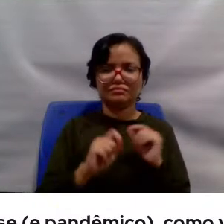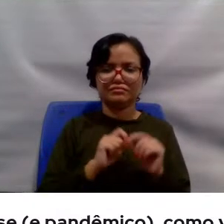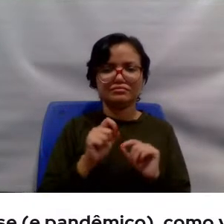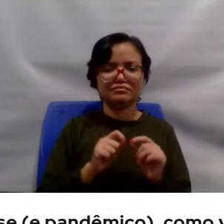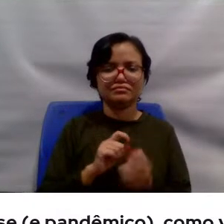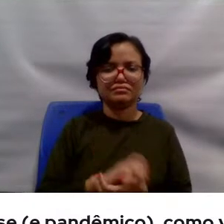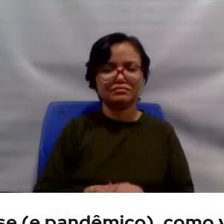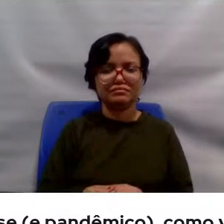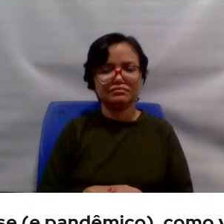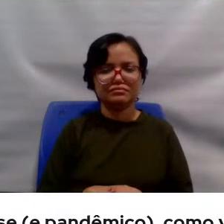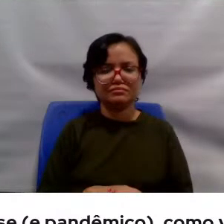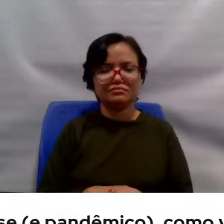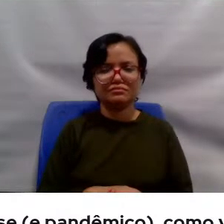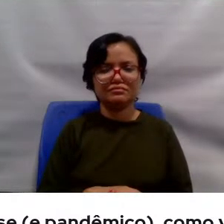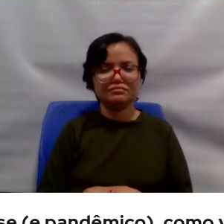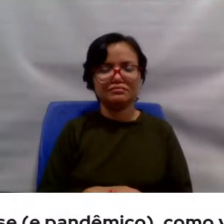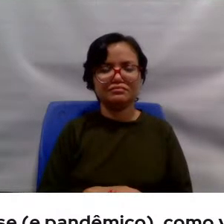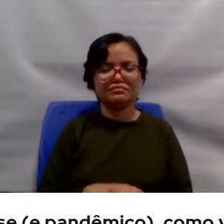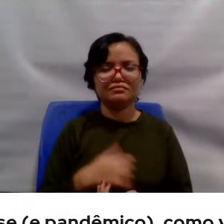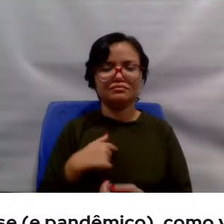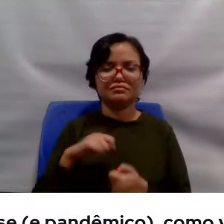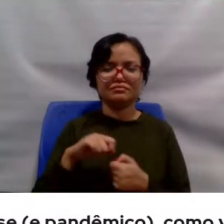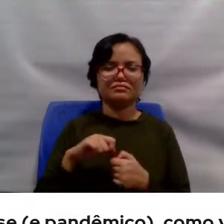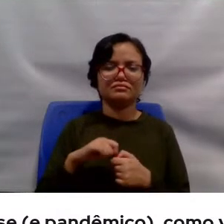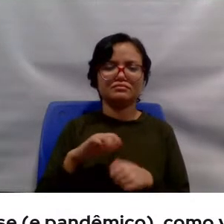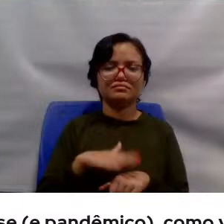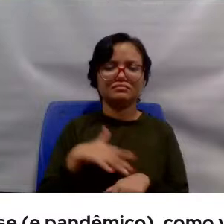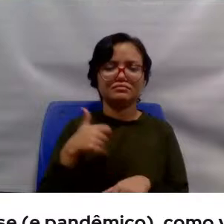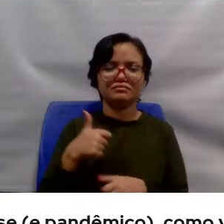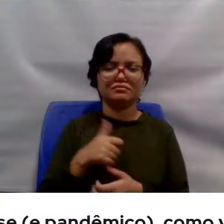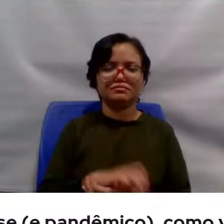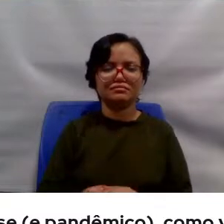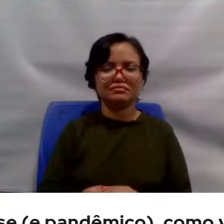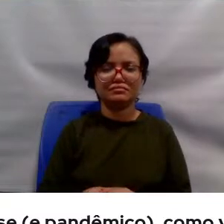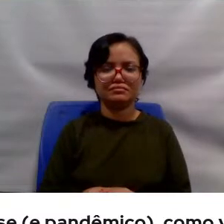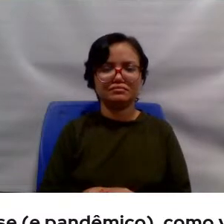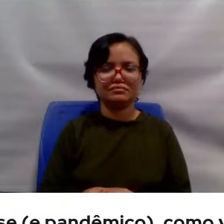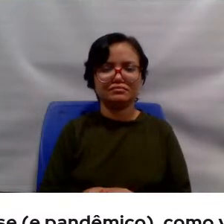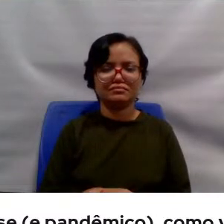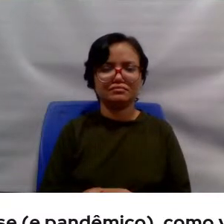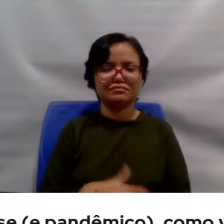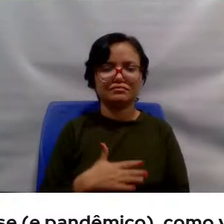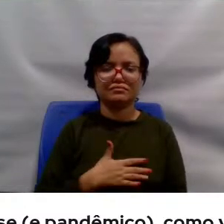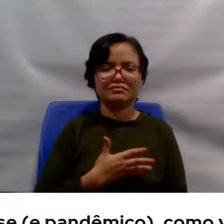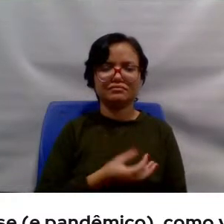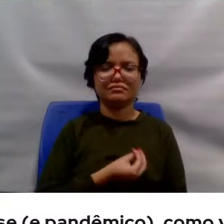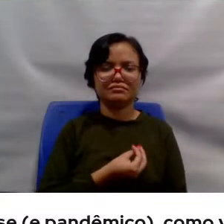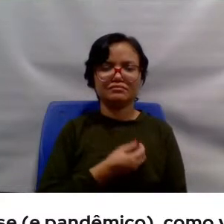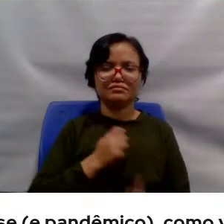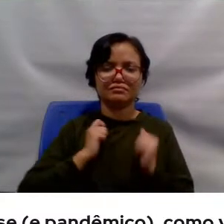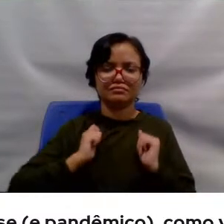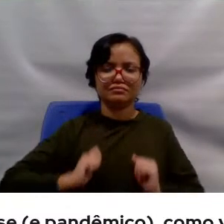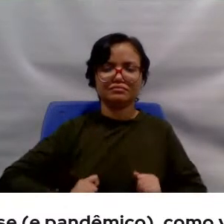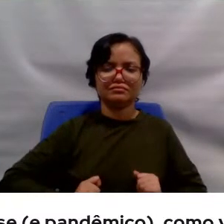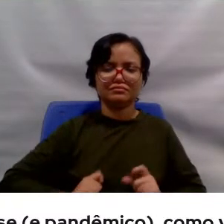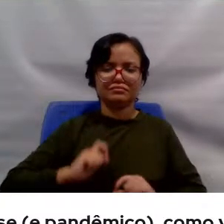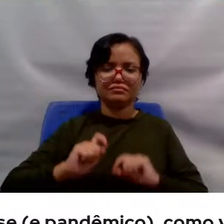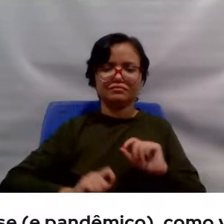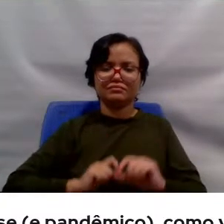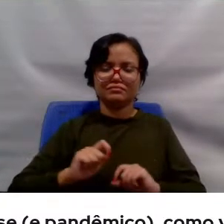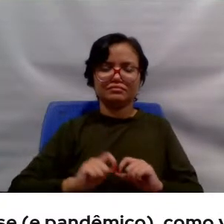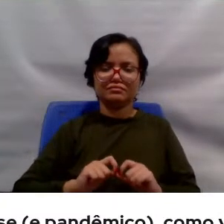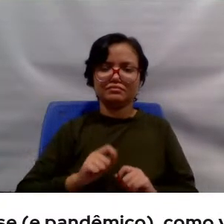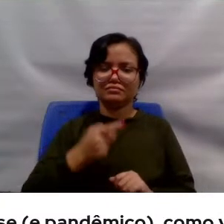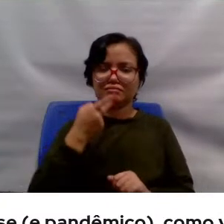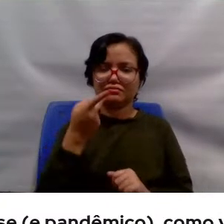que uma das coisas que eu fiz melhor nessa minha vida acadêmica foi dizer